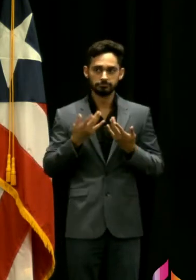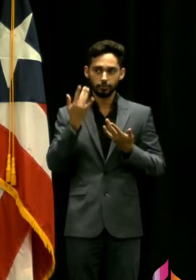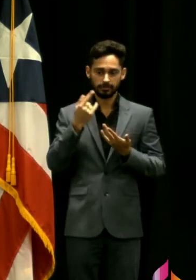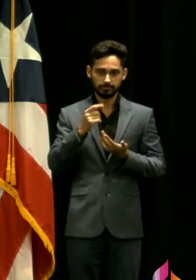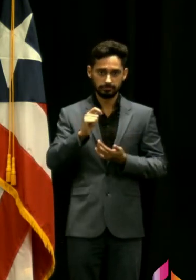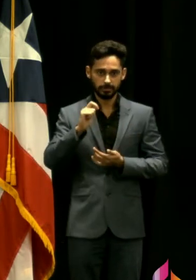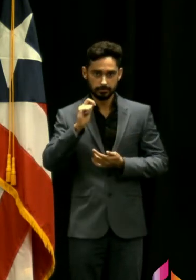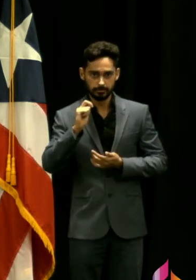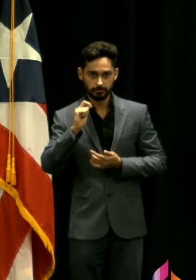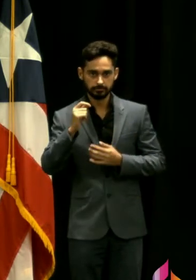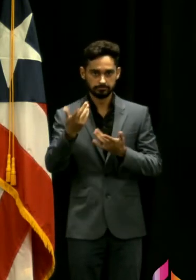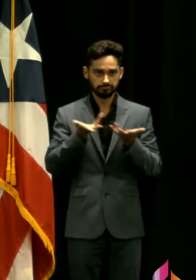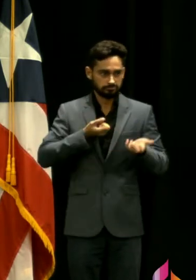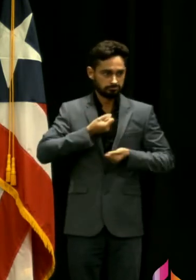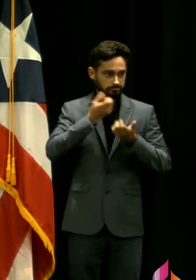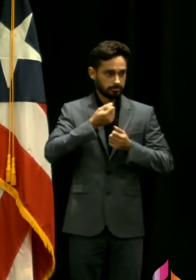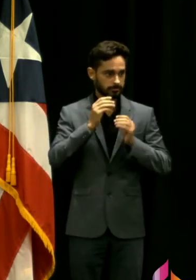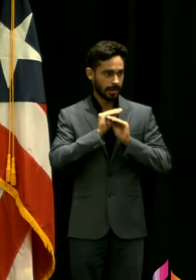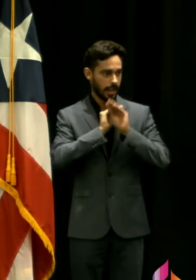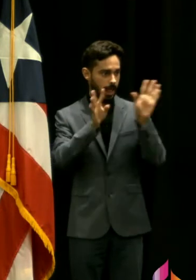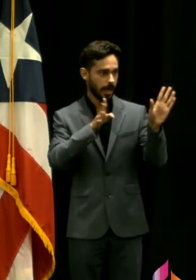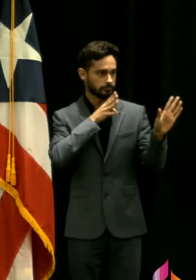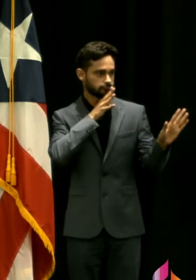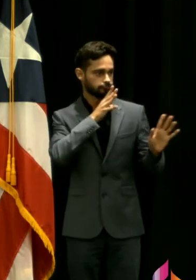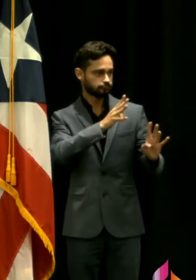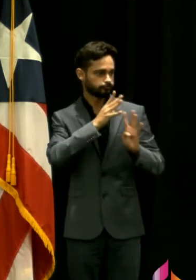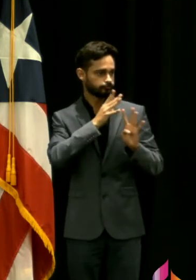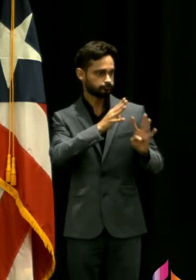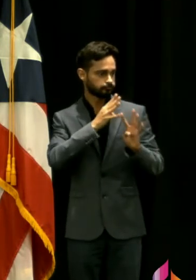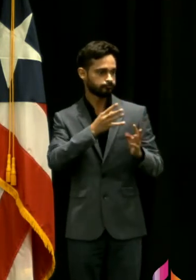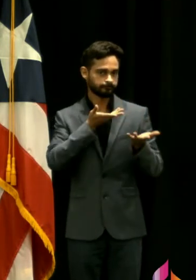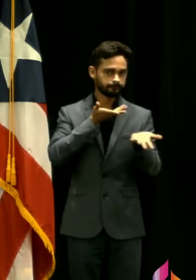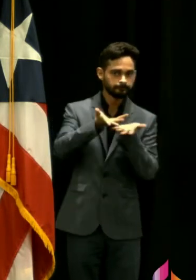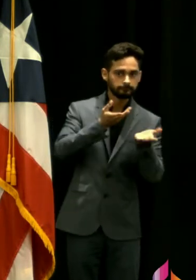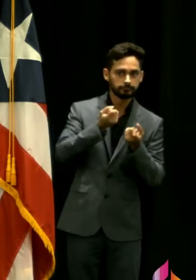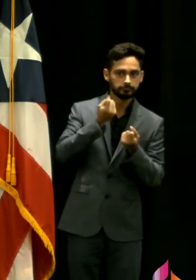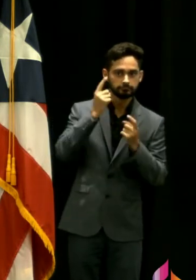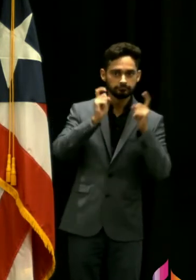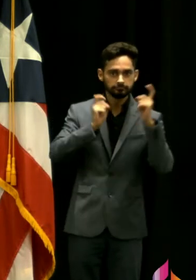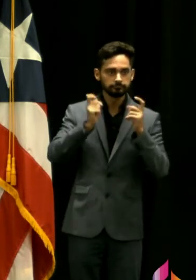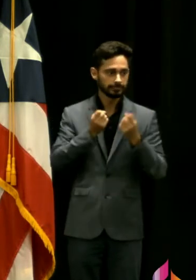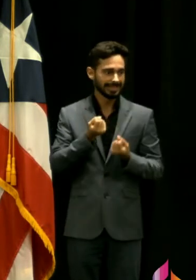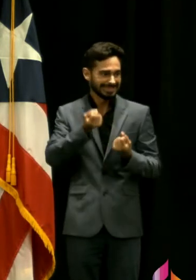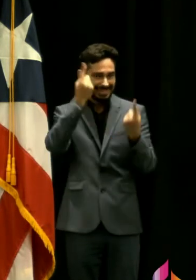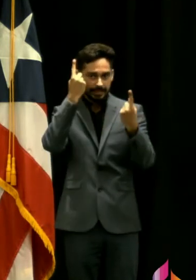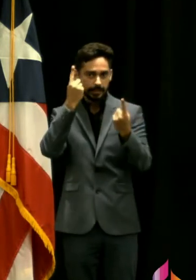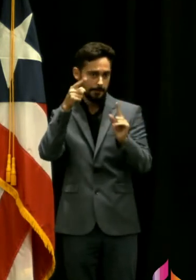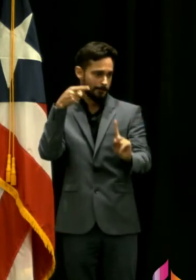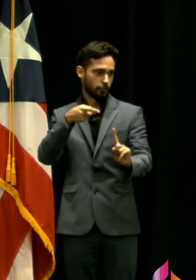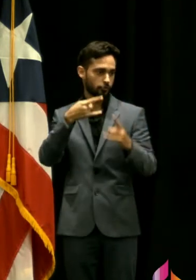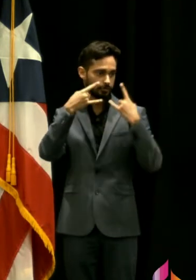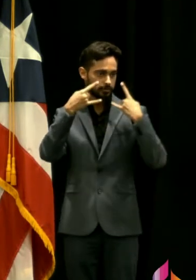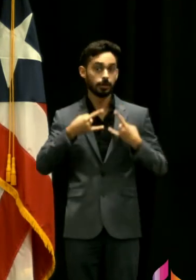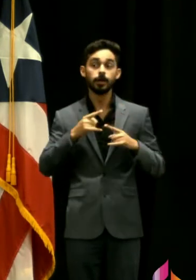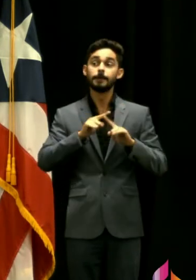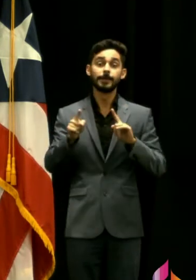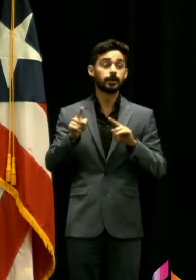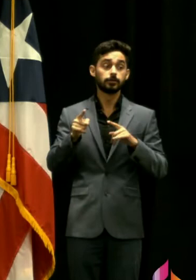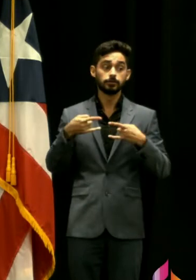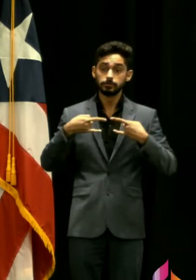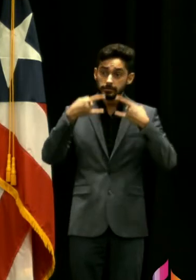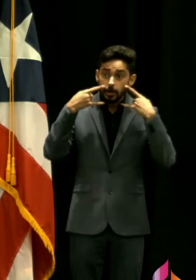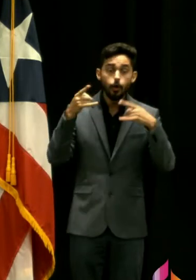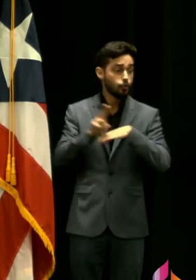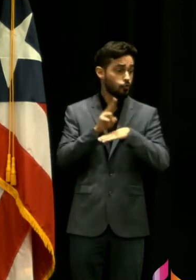micrófono y estoy expresándome y quiero que se entienda bien lo que estoy diciendo pero yo uso la mascarilla en áreas cerradas cuando único yo no uso la